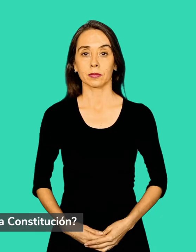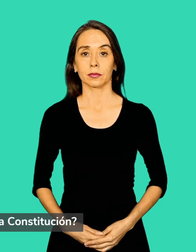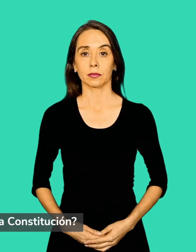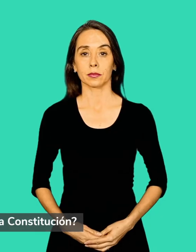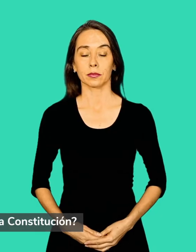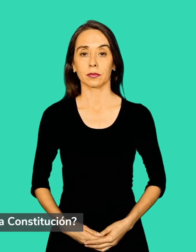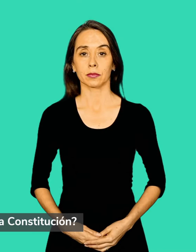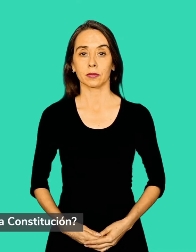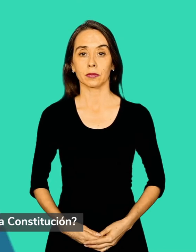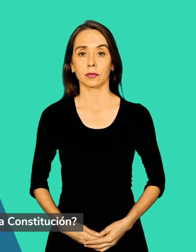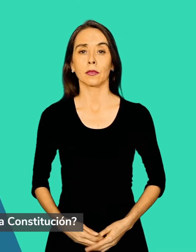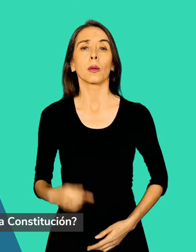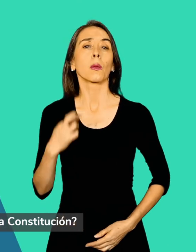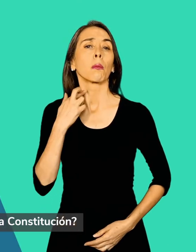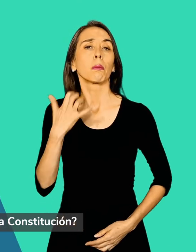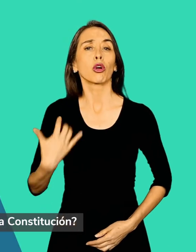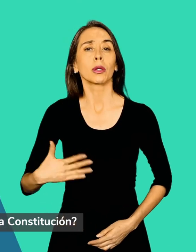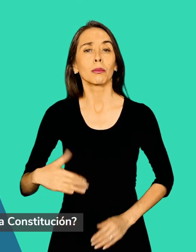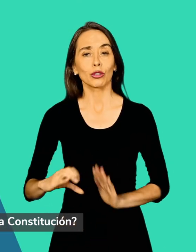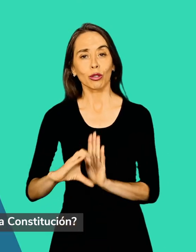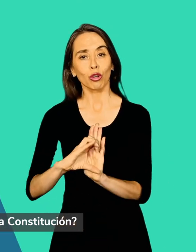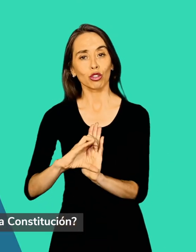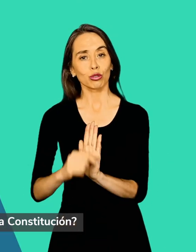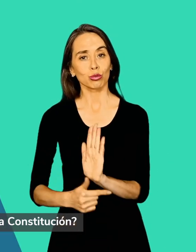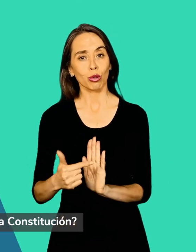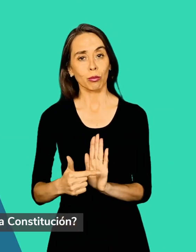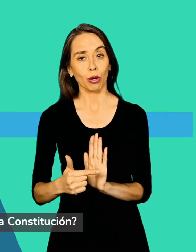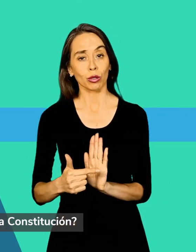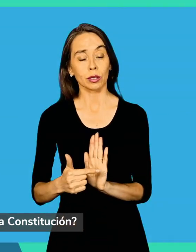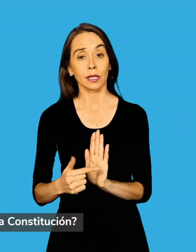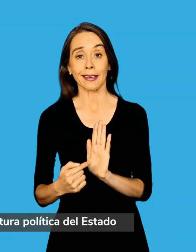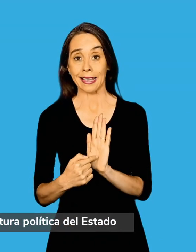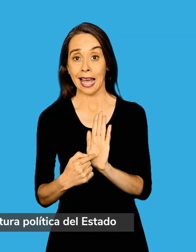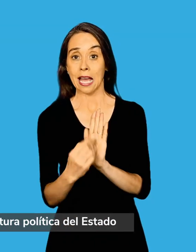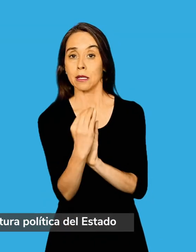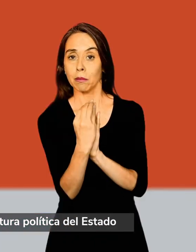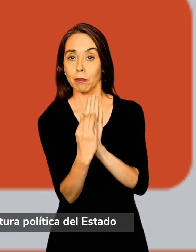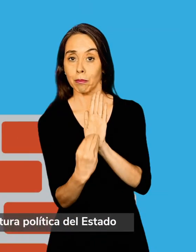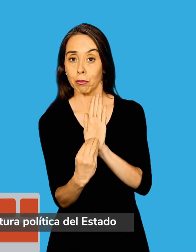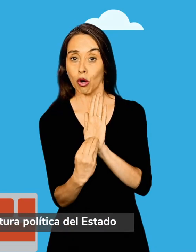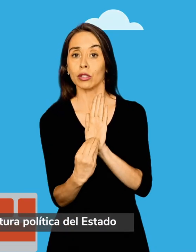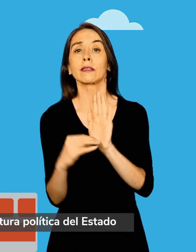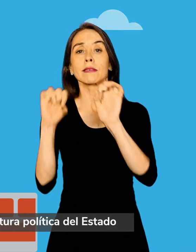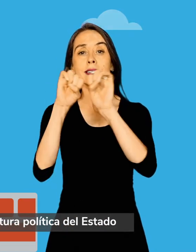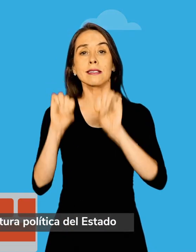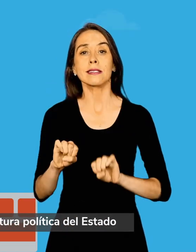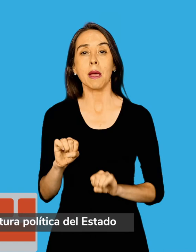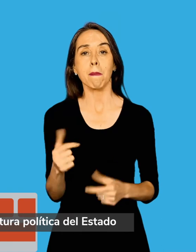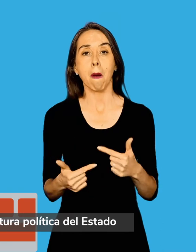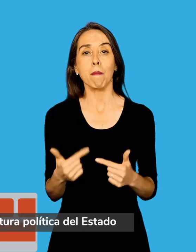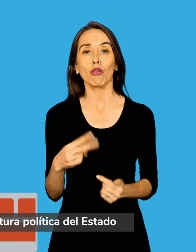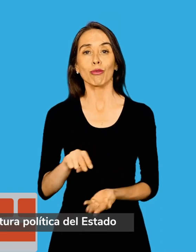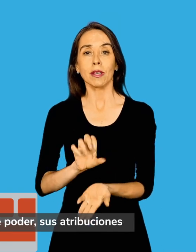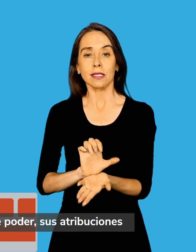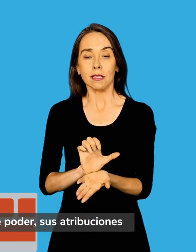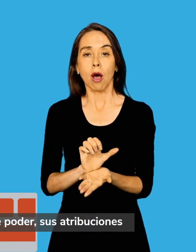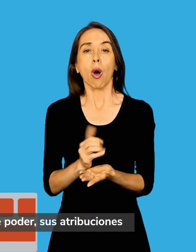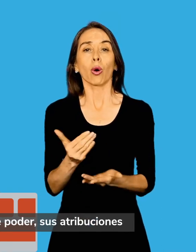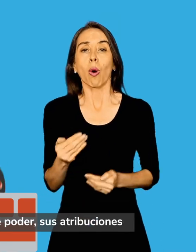¿Por qué es importante la Constitución? Porque en ella se define la estructura política del Estado, su funcionamiento,